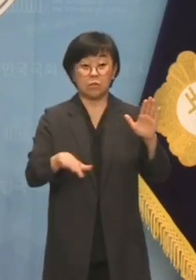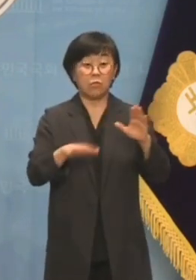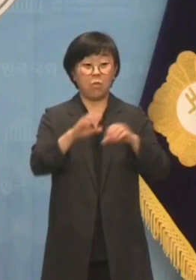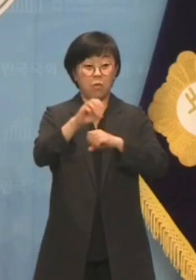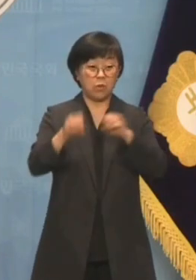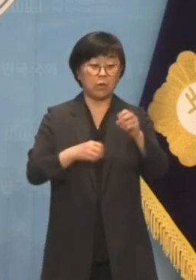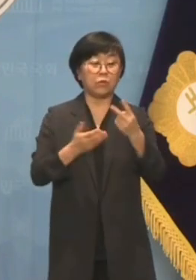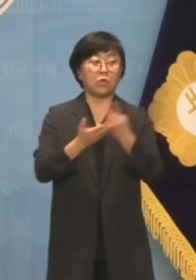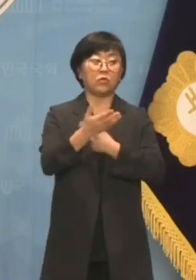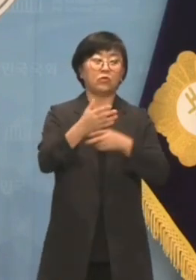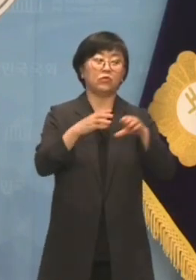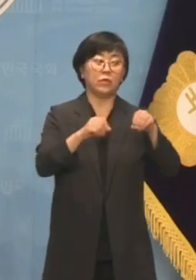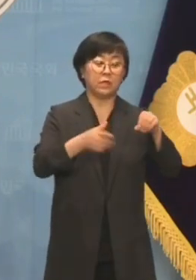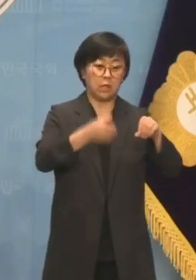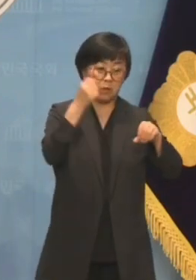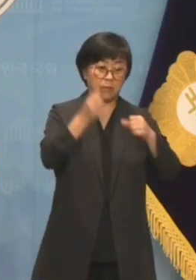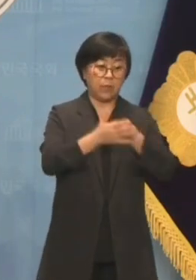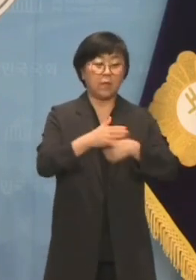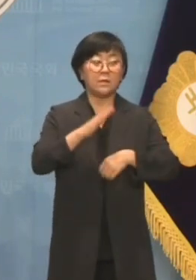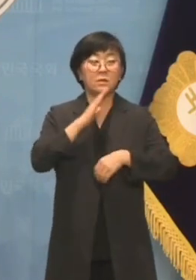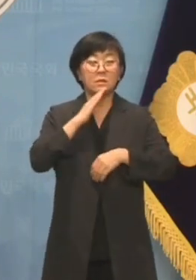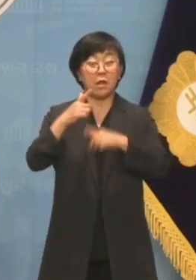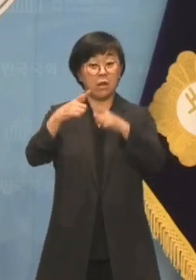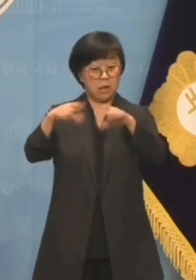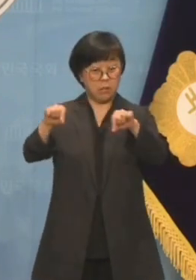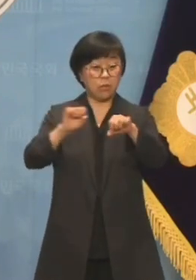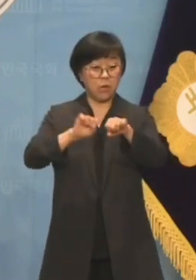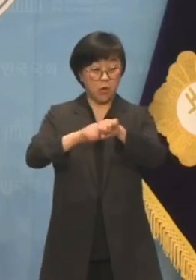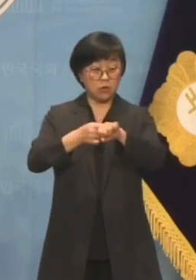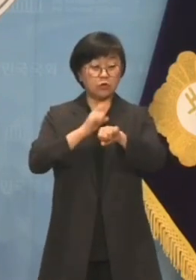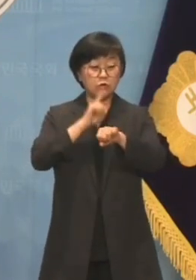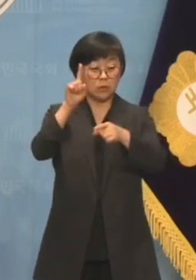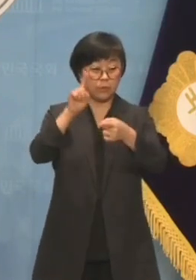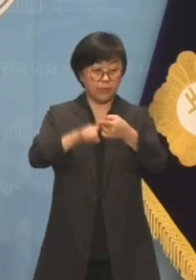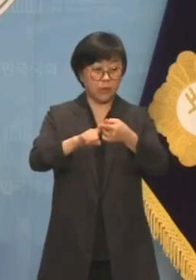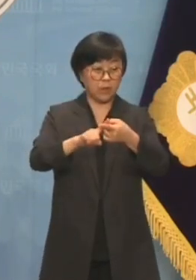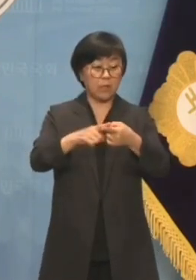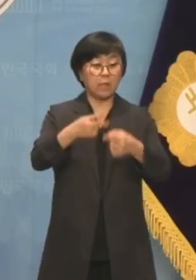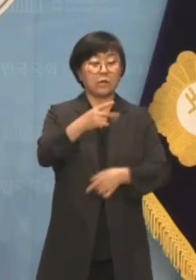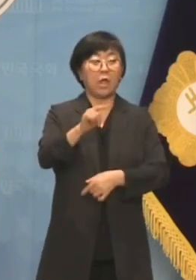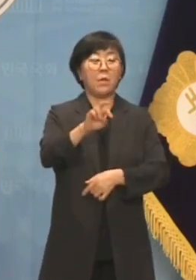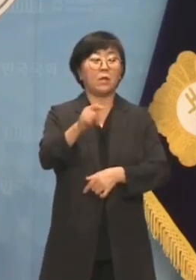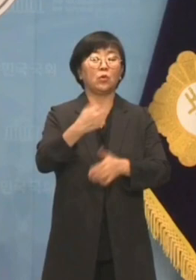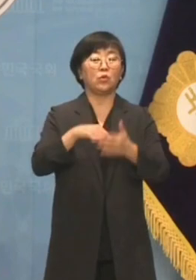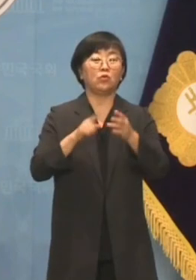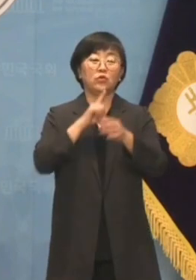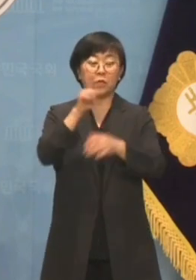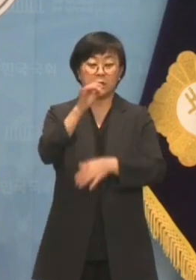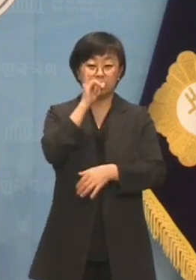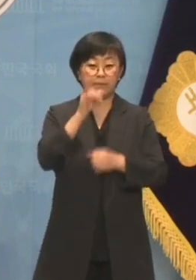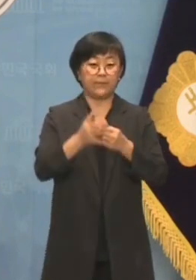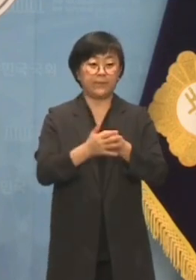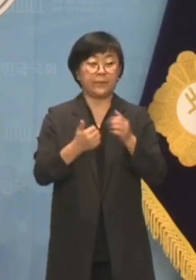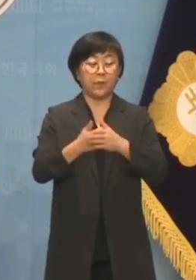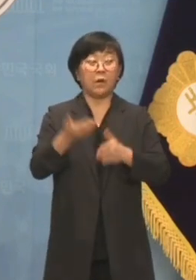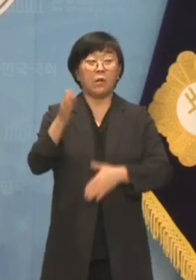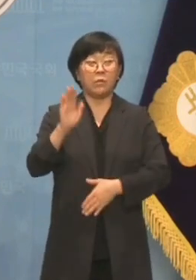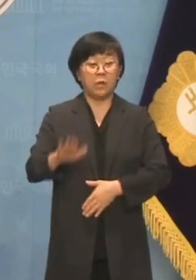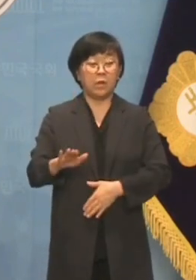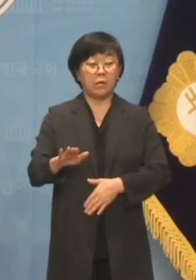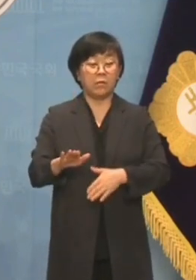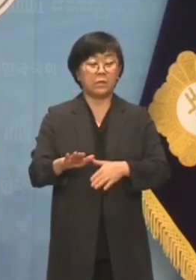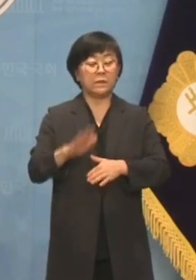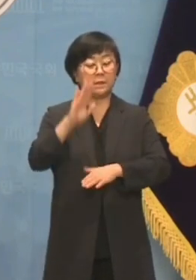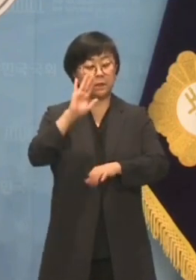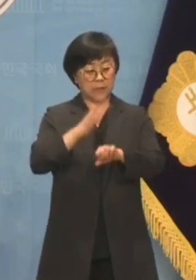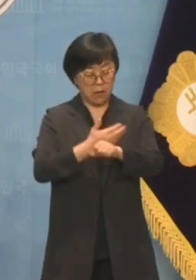오히려 독도는 우리 땅이고 심지어 일본의 억지 주장대로라면 대마도도 우리 땅이라고 주장했습니다. 그런데 이를